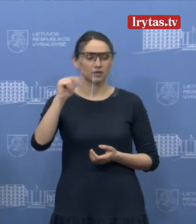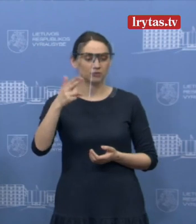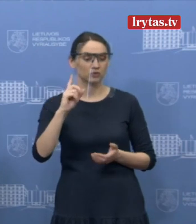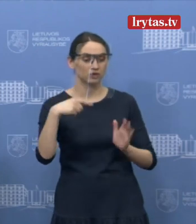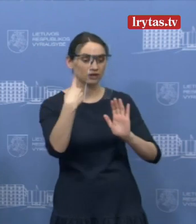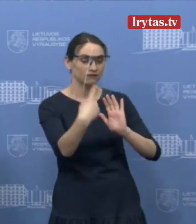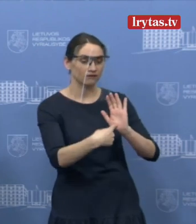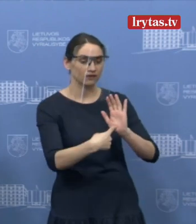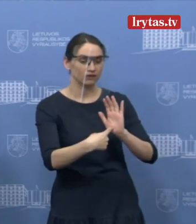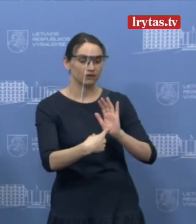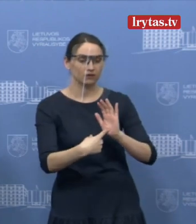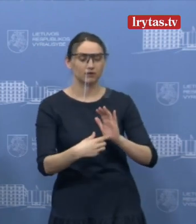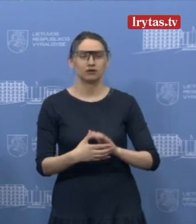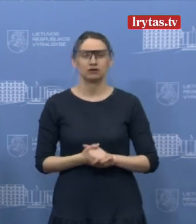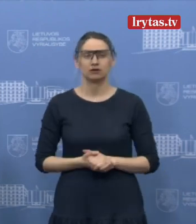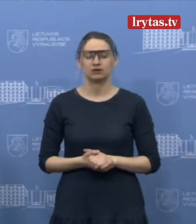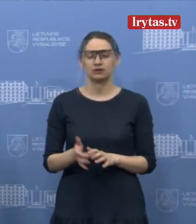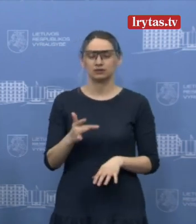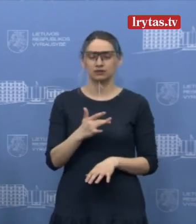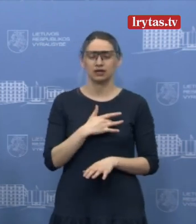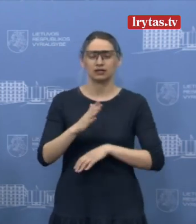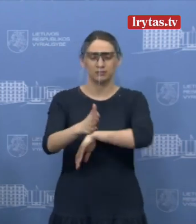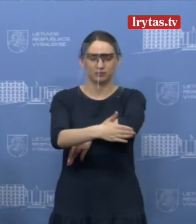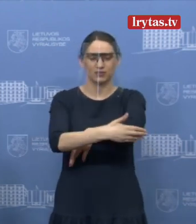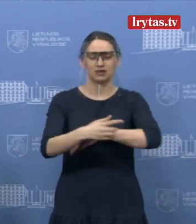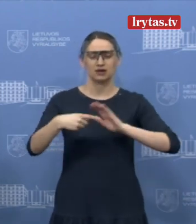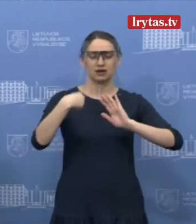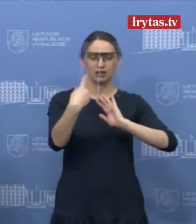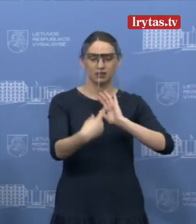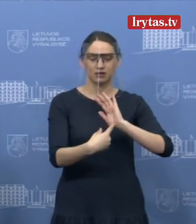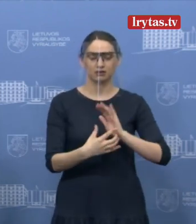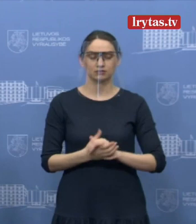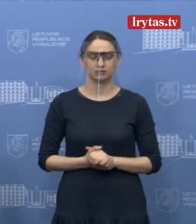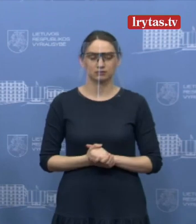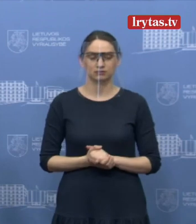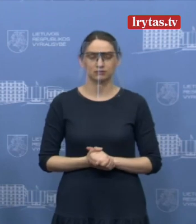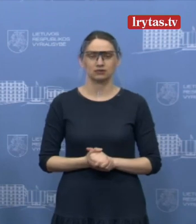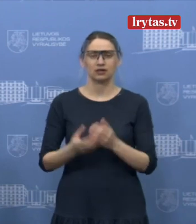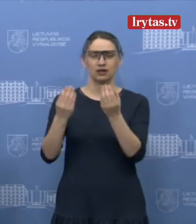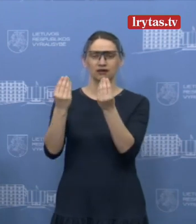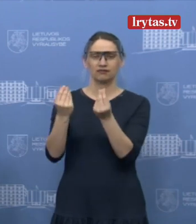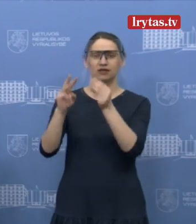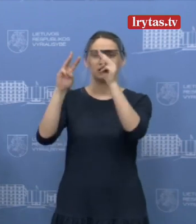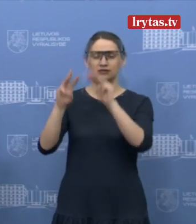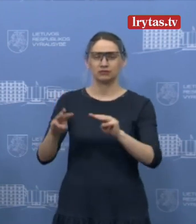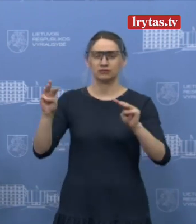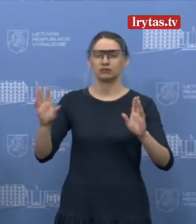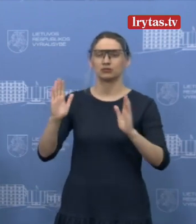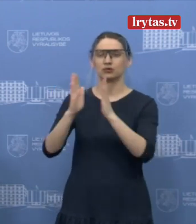ar jūs dar turite klausimą? Matau ranką jūsų. Galbūt paskutinis jau klausimas, kaip ar prašysite finansų ministerijos